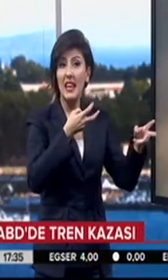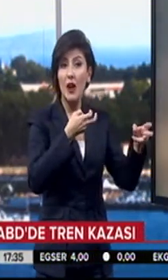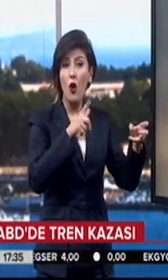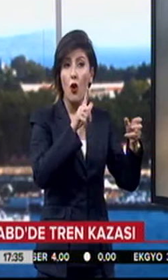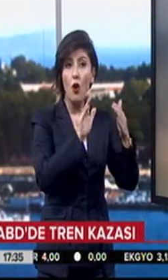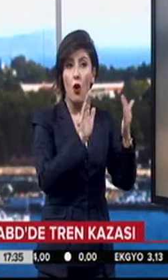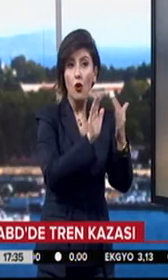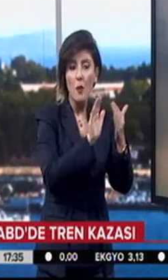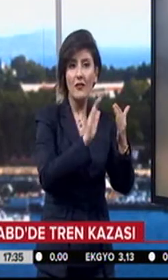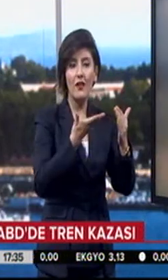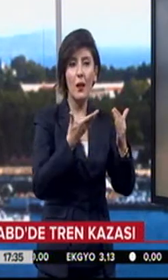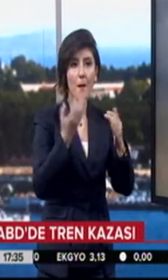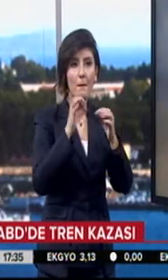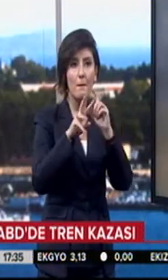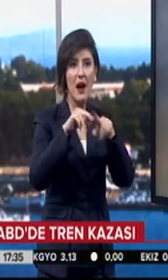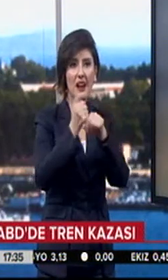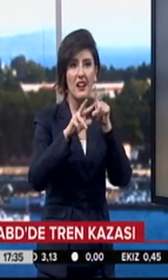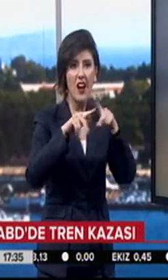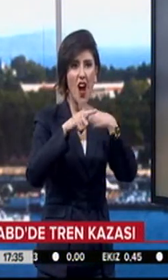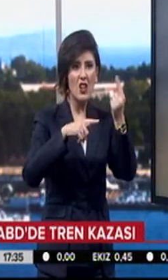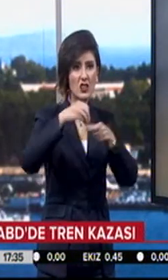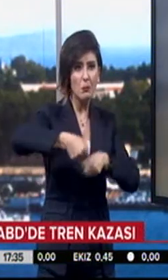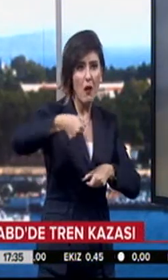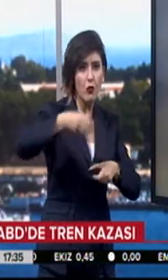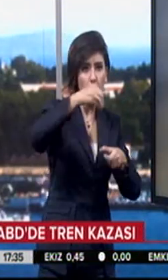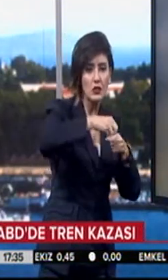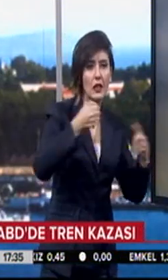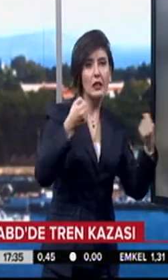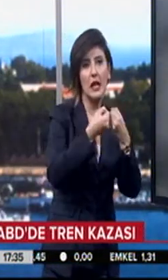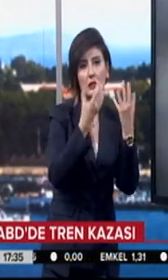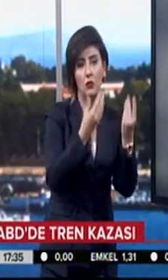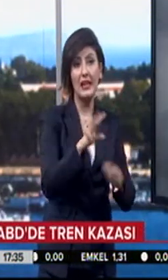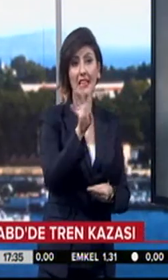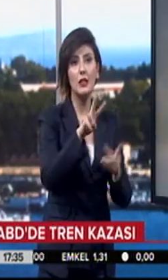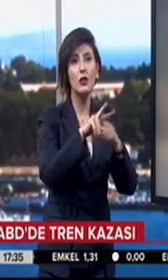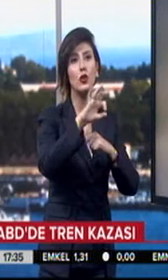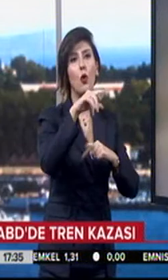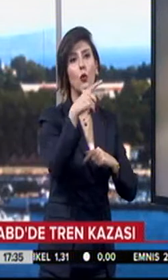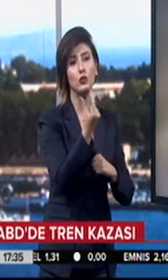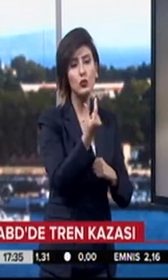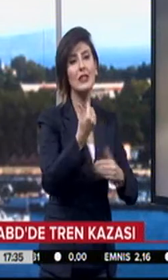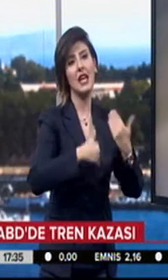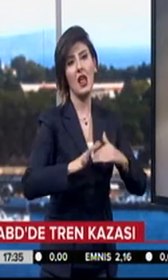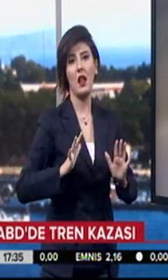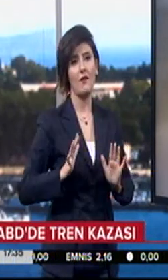lokomotifi ve bagajların yüklendiği vagonlar raydan çıktı. Kazada 40 yolcu yaralandı.